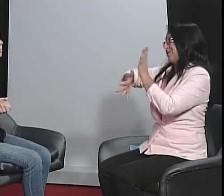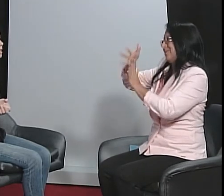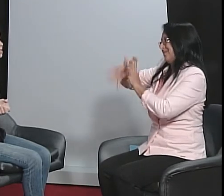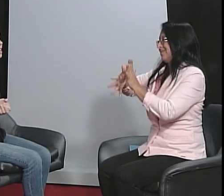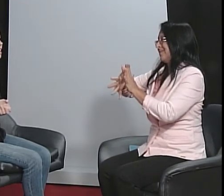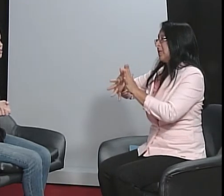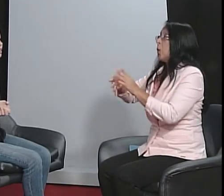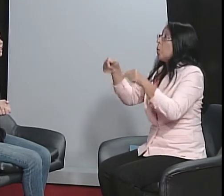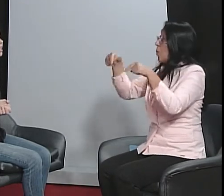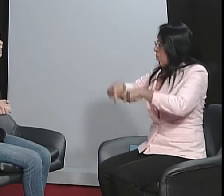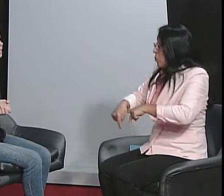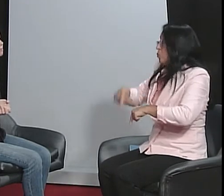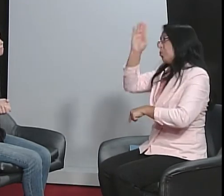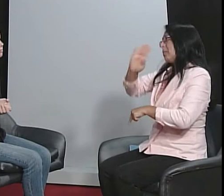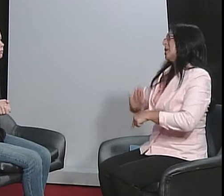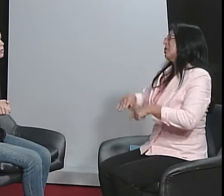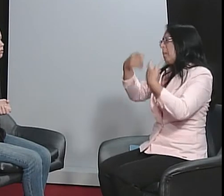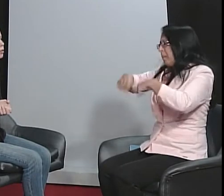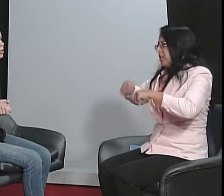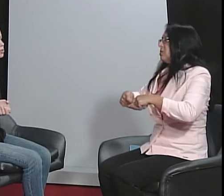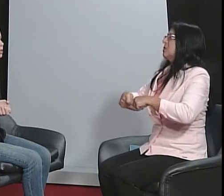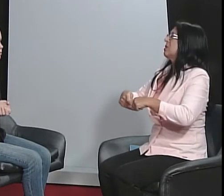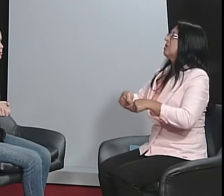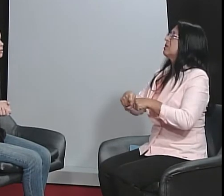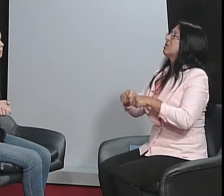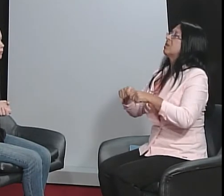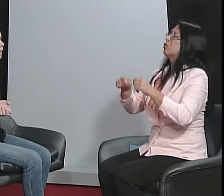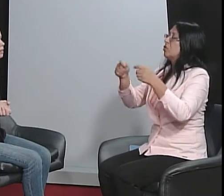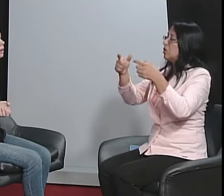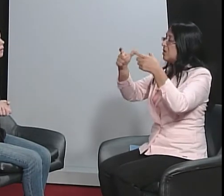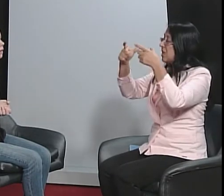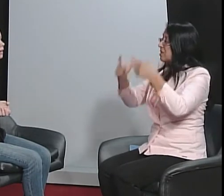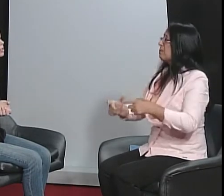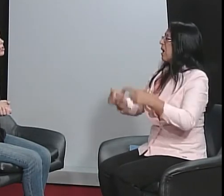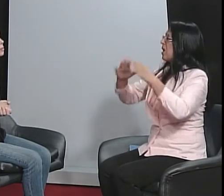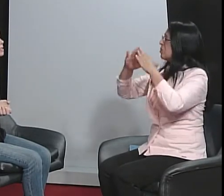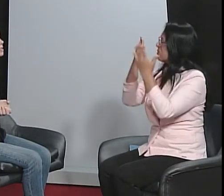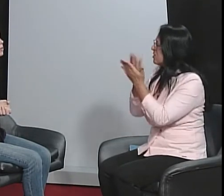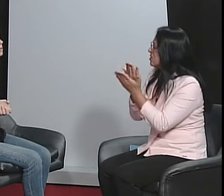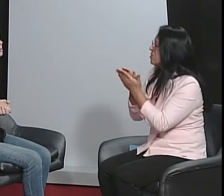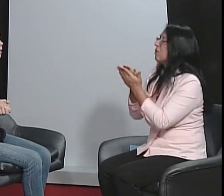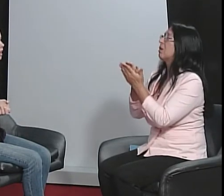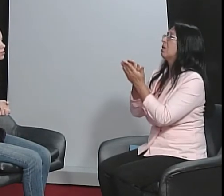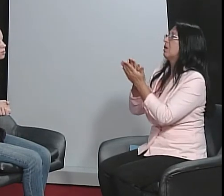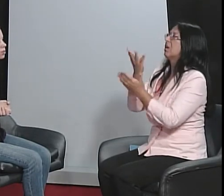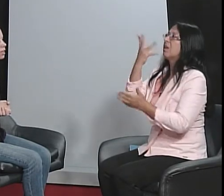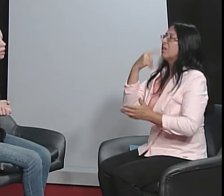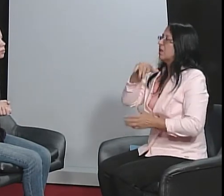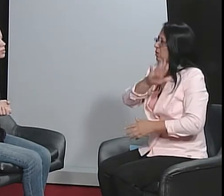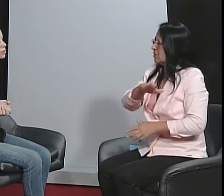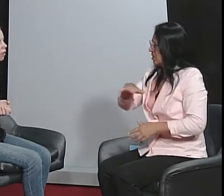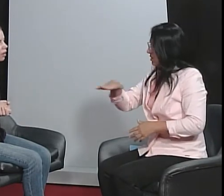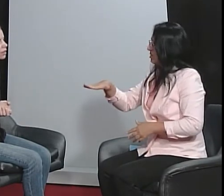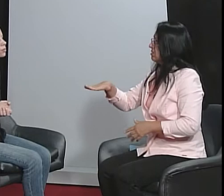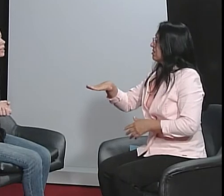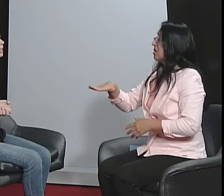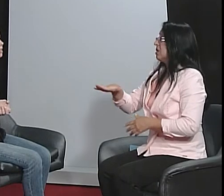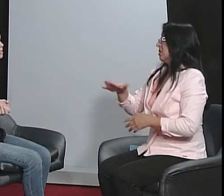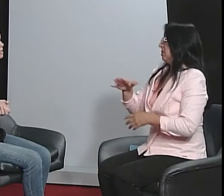aprendizagem sofreu prejuízos, né? Então, agora a gente precisa de um espaço, uma escola com crianças,